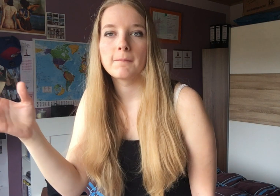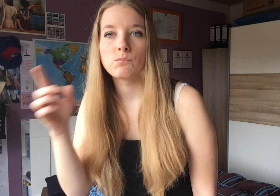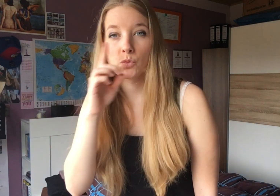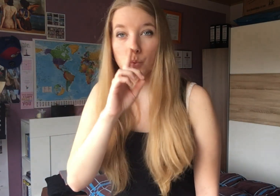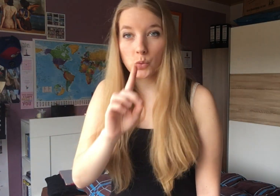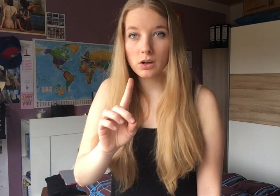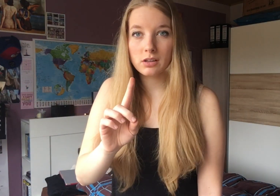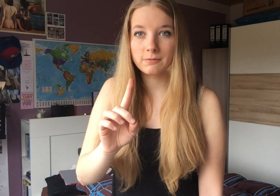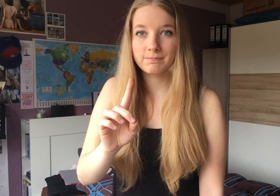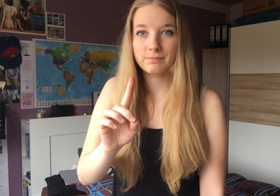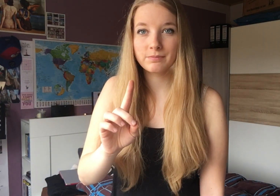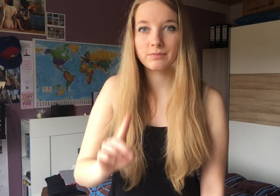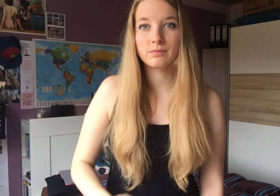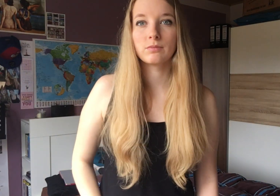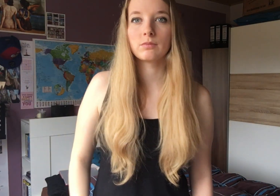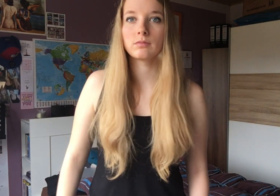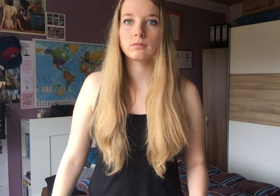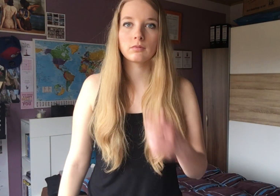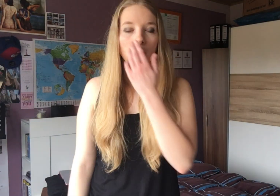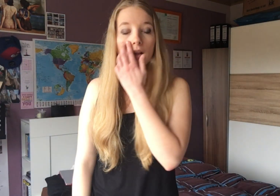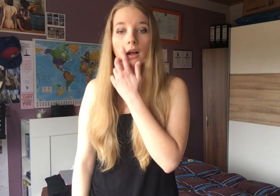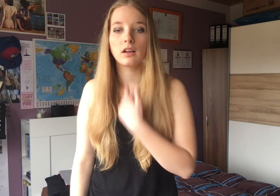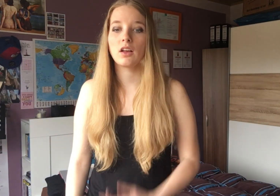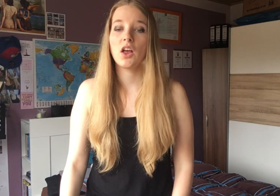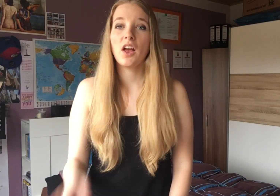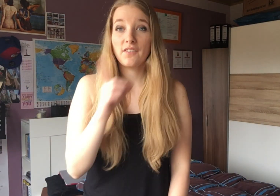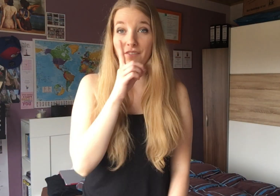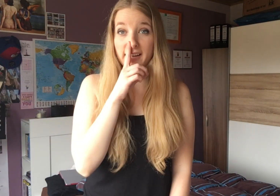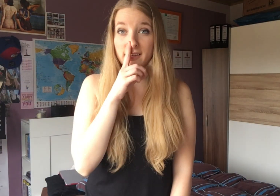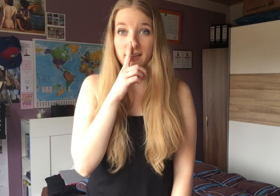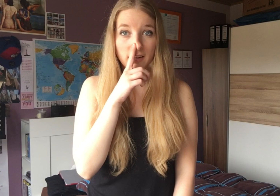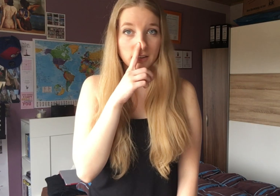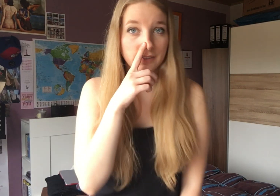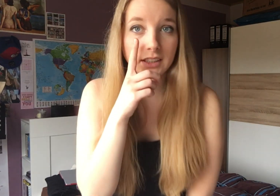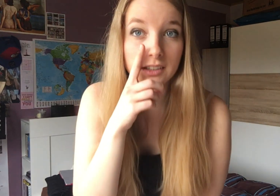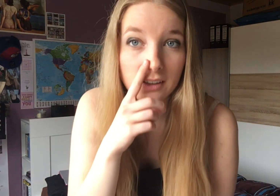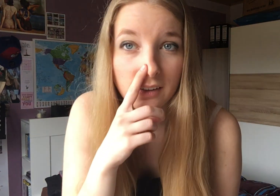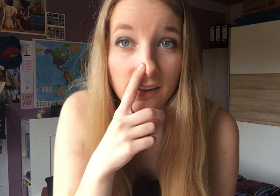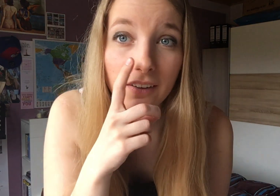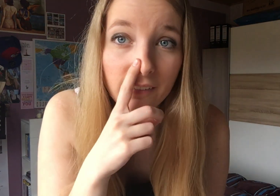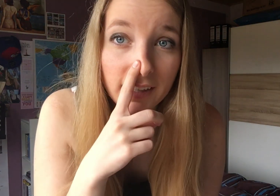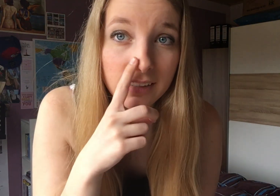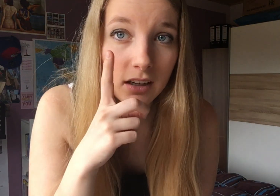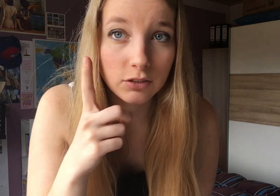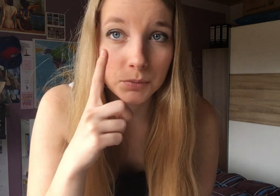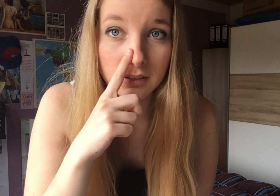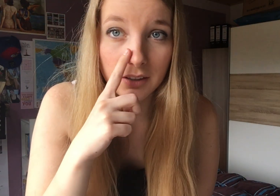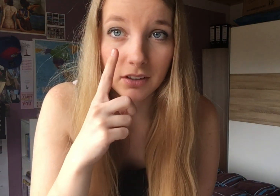Hörst nur, wenn, also wenn, wenn, also mit Schenken